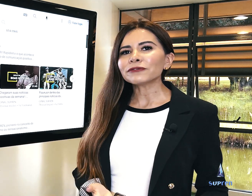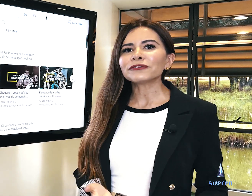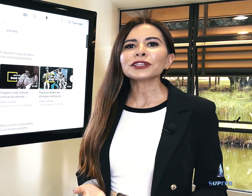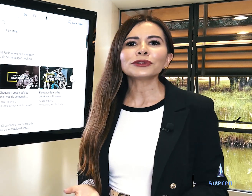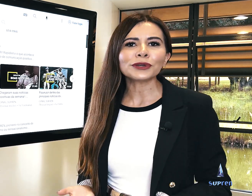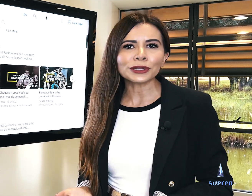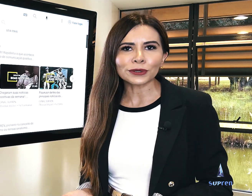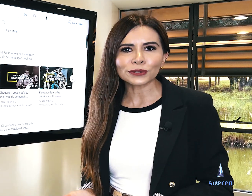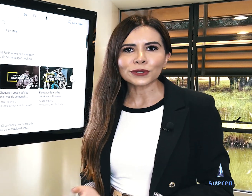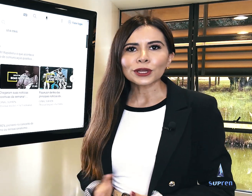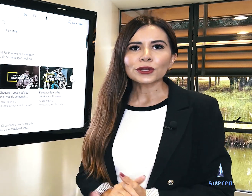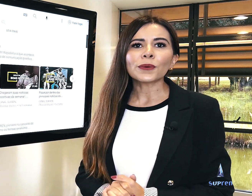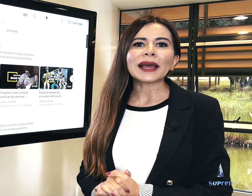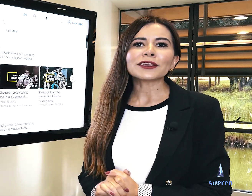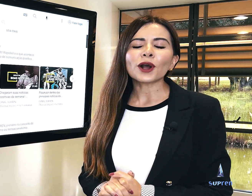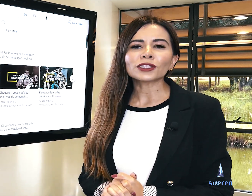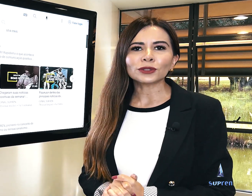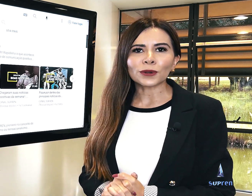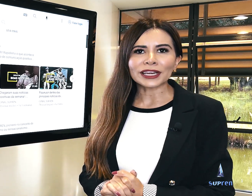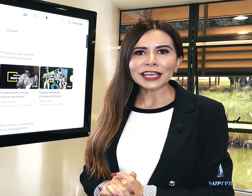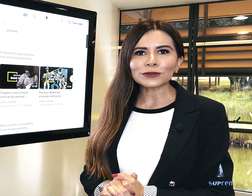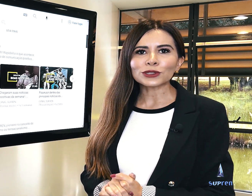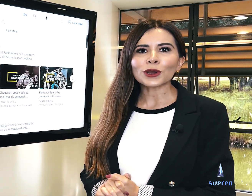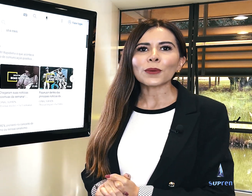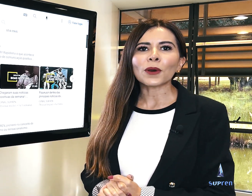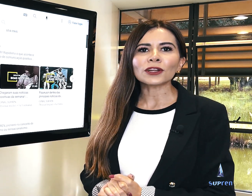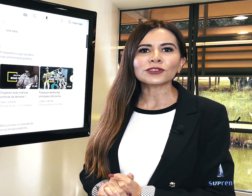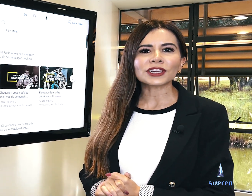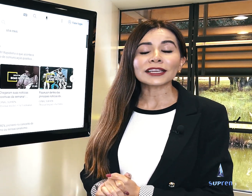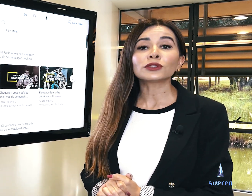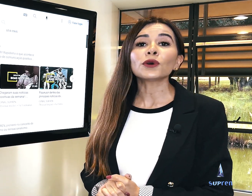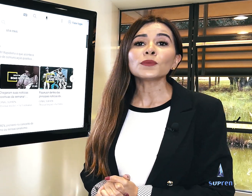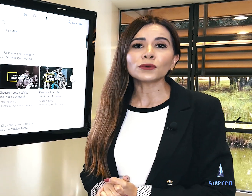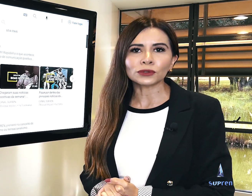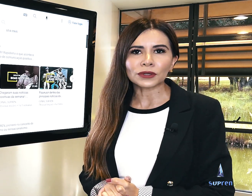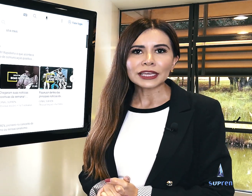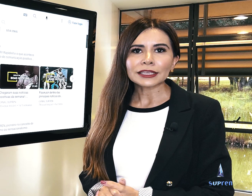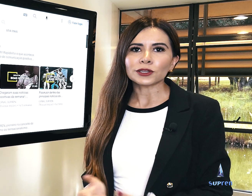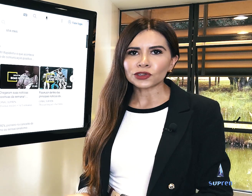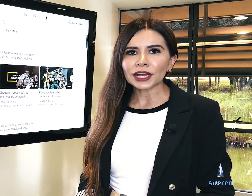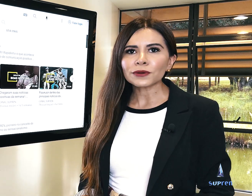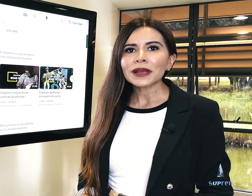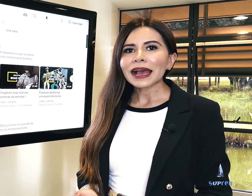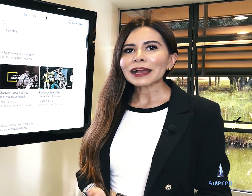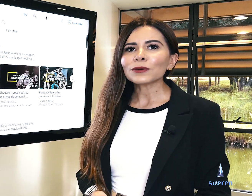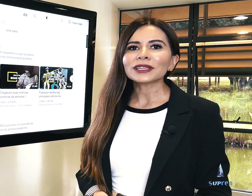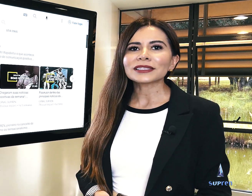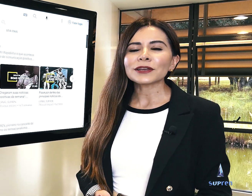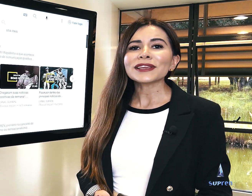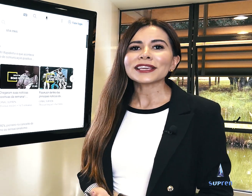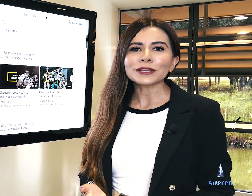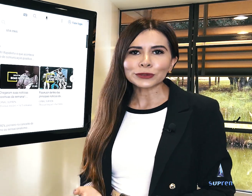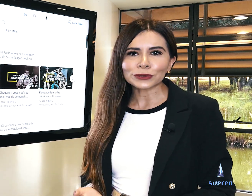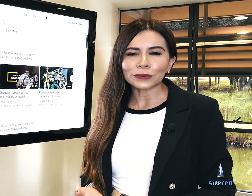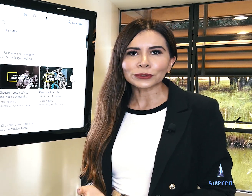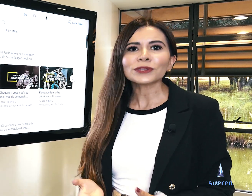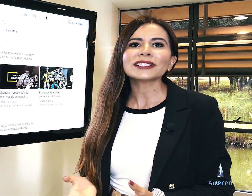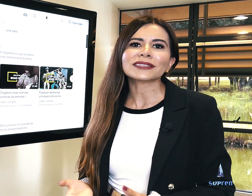vitorioso no maior torneio de robótica do mundo, que este ano aconteceu em Houston, nos Estados